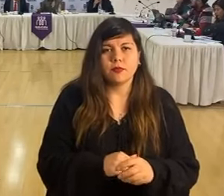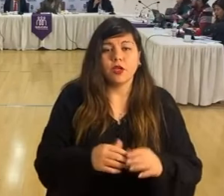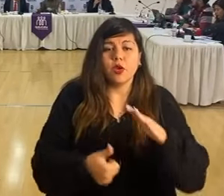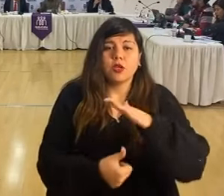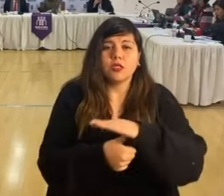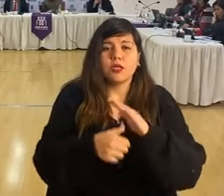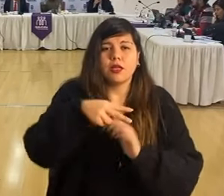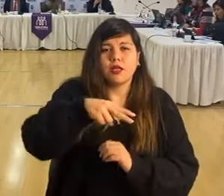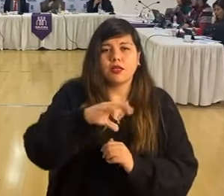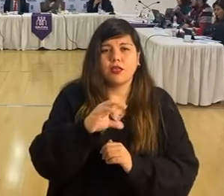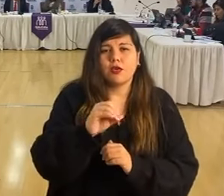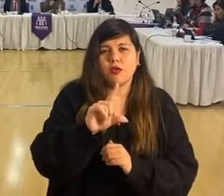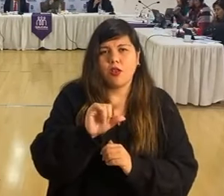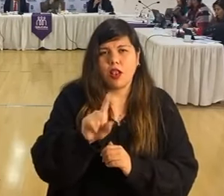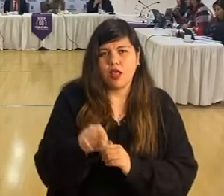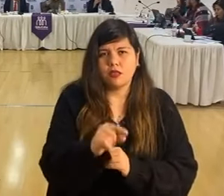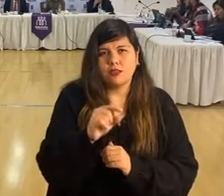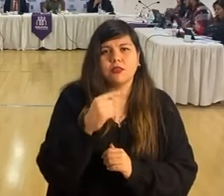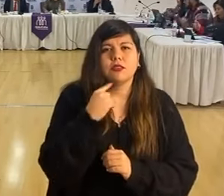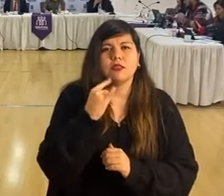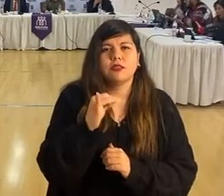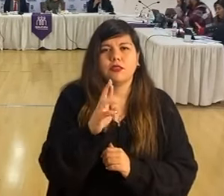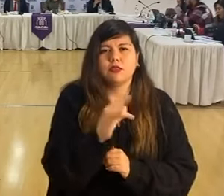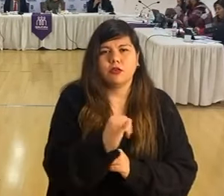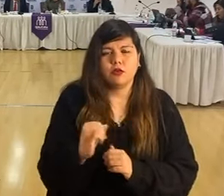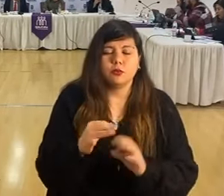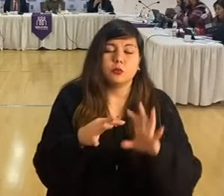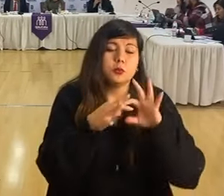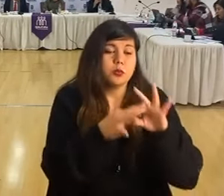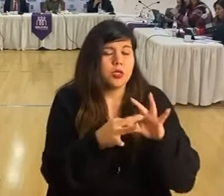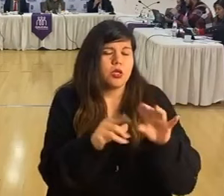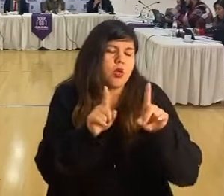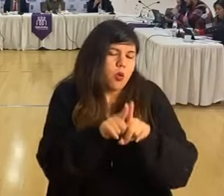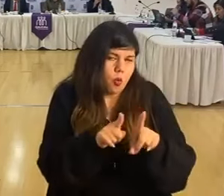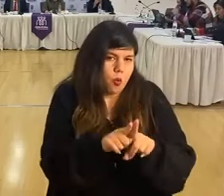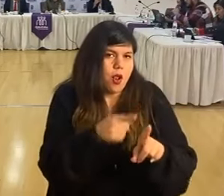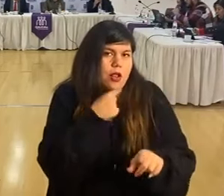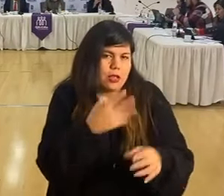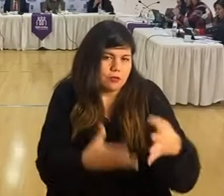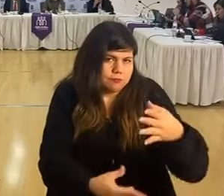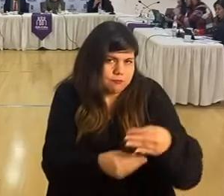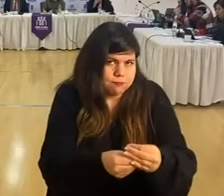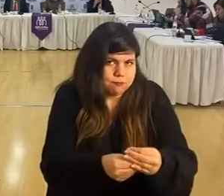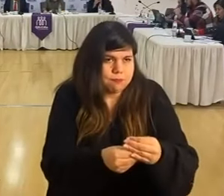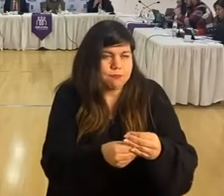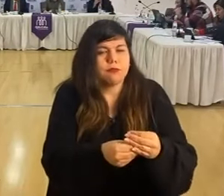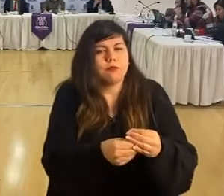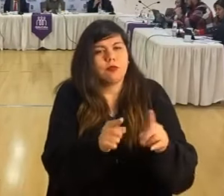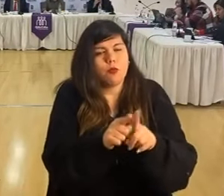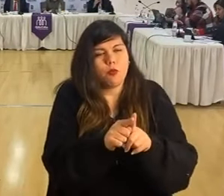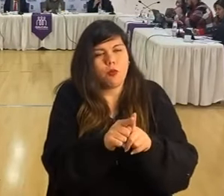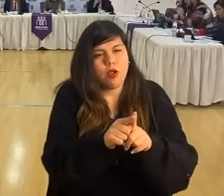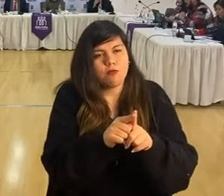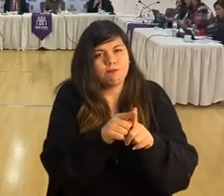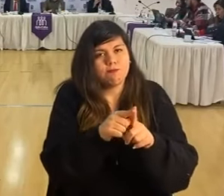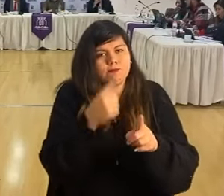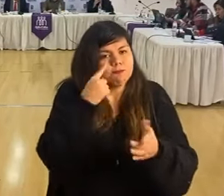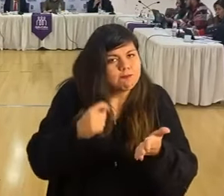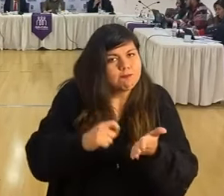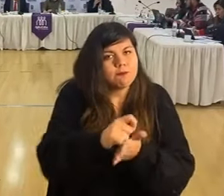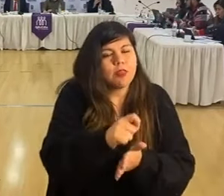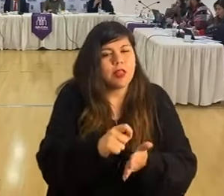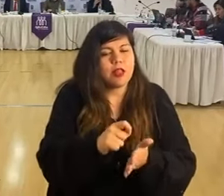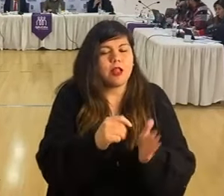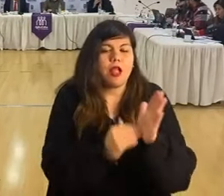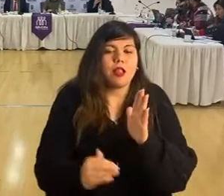Concejal Nicolás Quiroz tiene la palabra. Muchas gracias. Sí, sumarme también al reconocimiento de esta etapa, de este